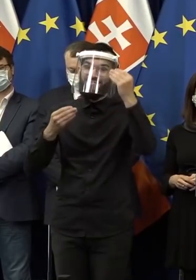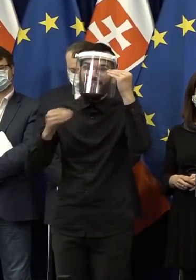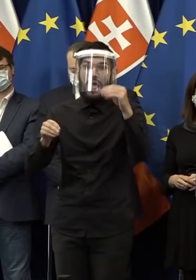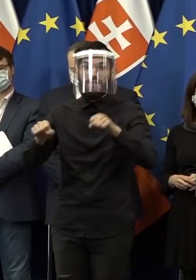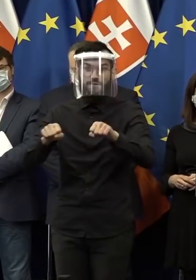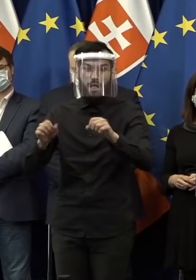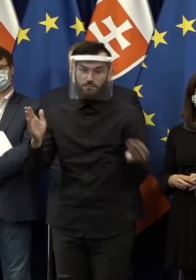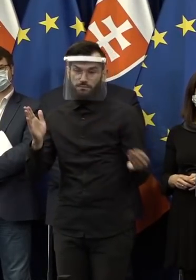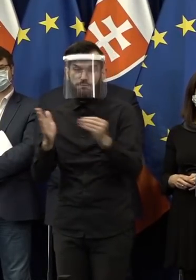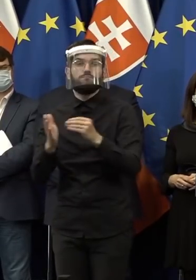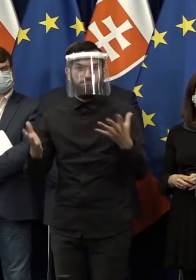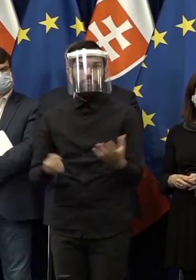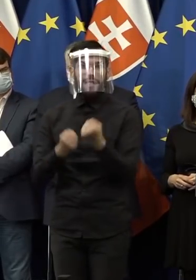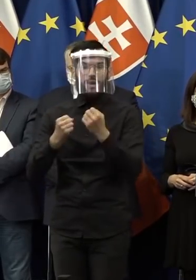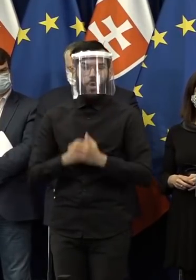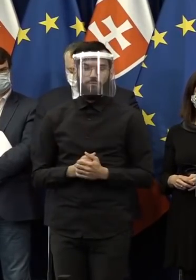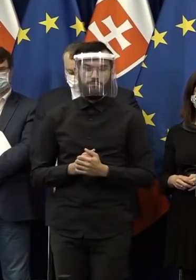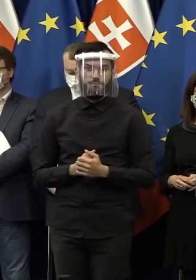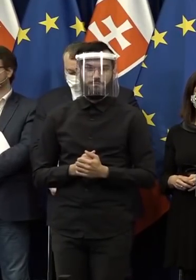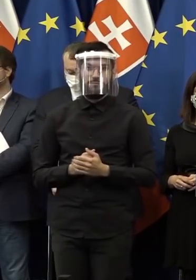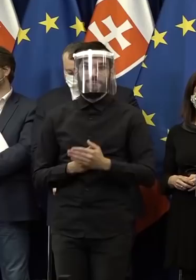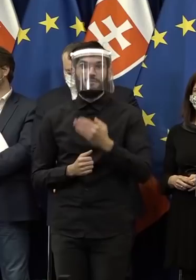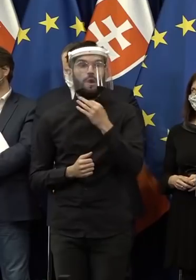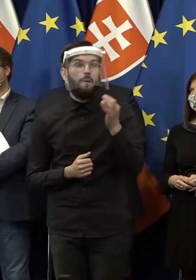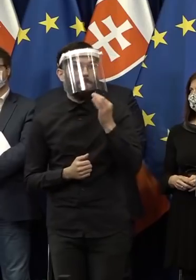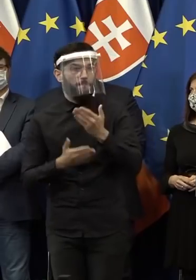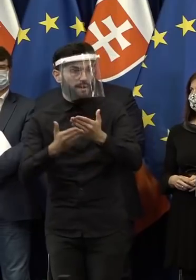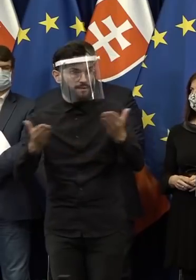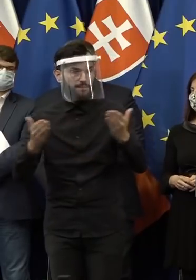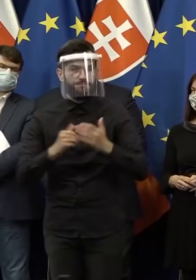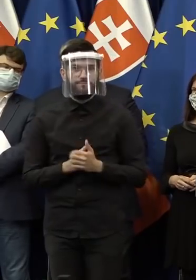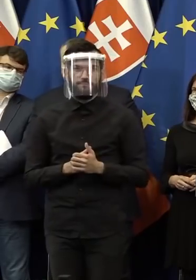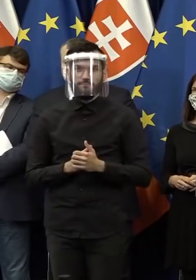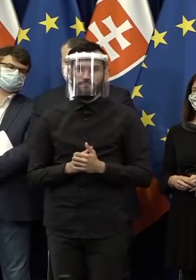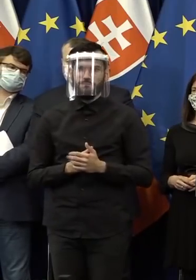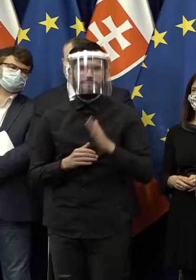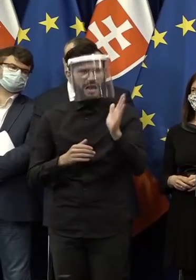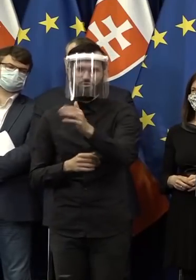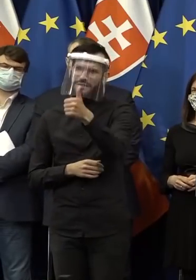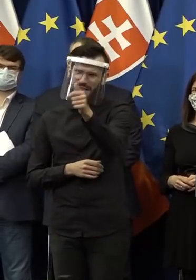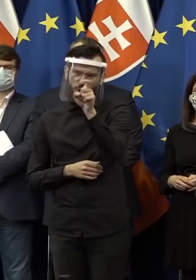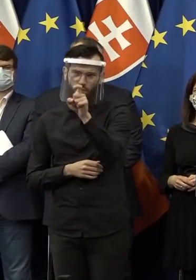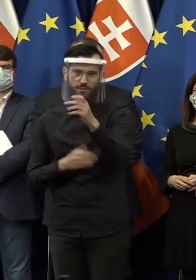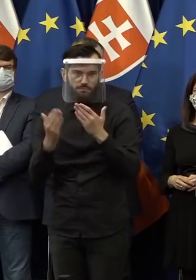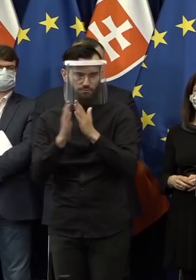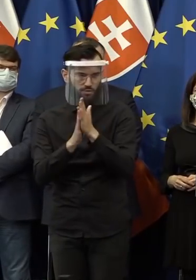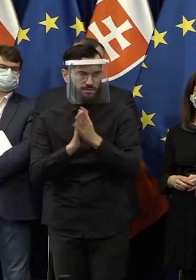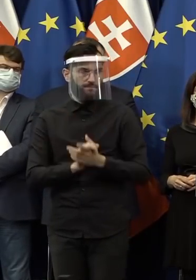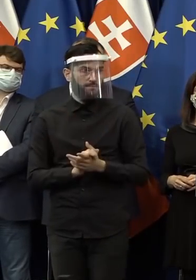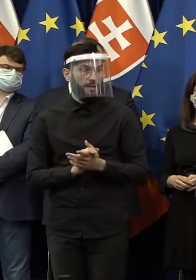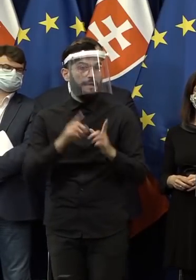vlády podarilo presadiť. Ďakujeme. Kolegovia, keďže sa vás hlasí viac, tak naozaj každý jednu otázku. Nech sa páči teatry.